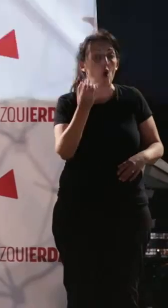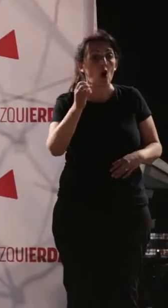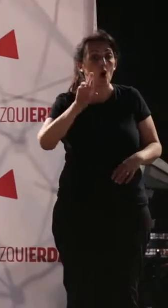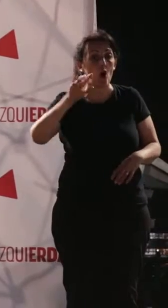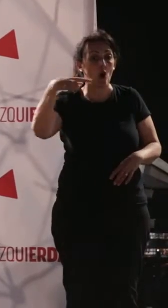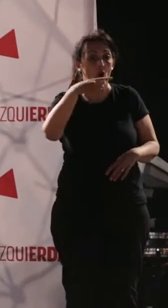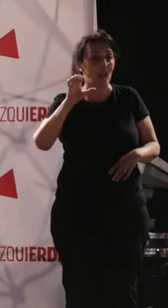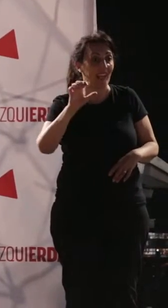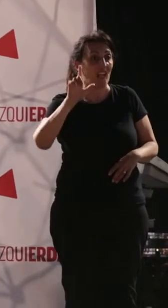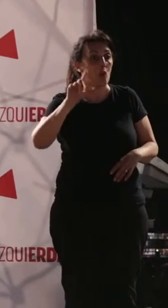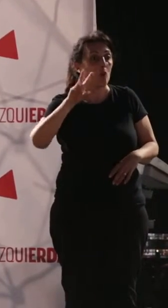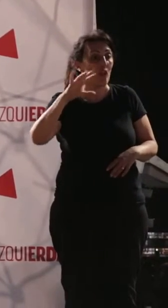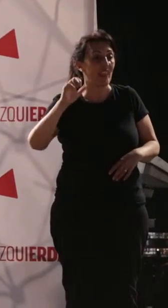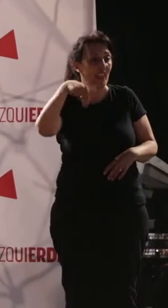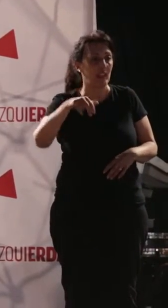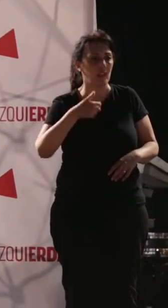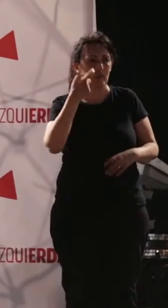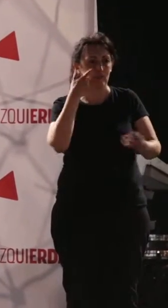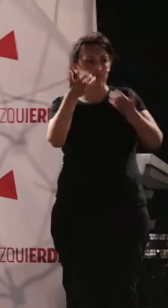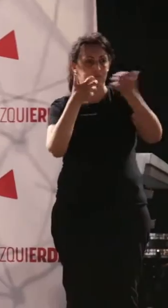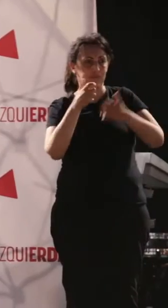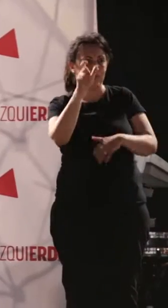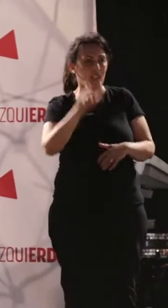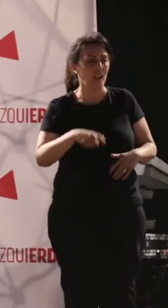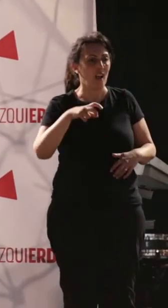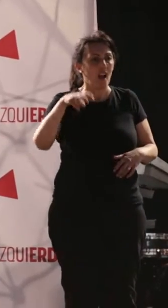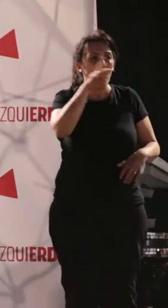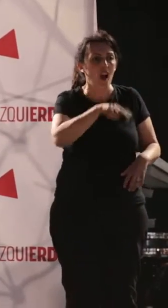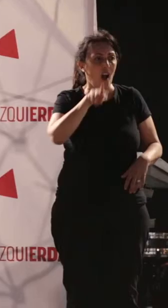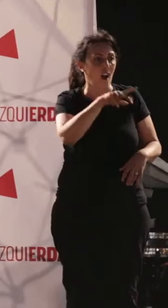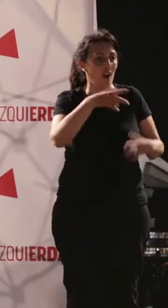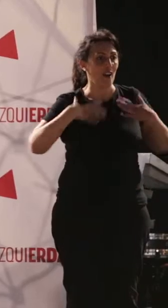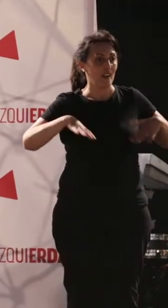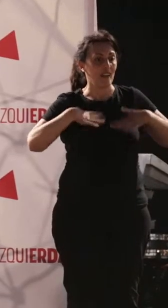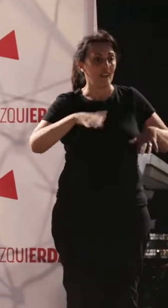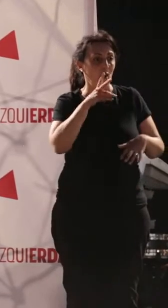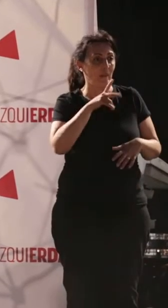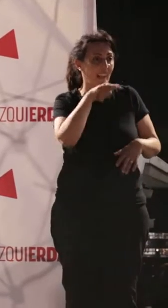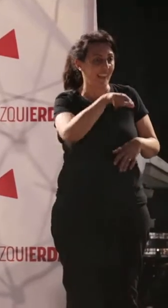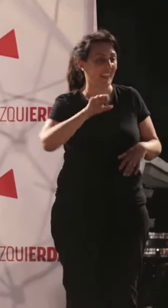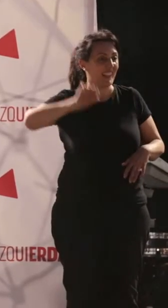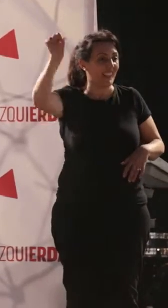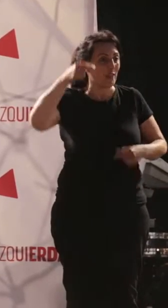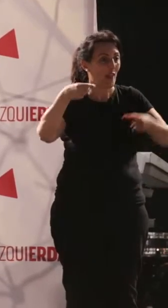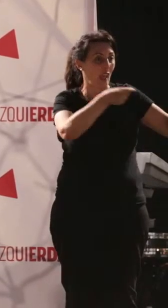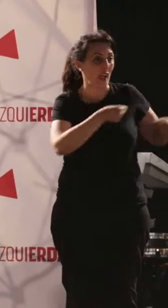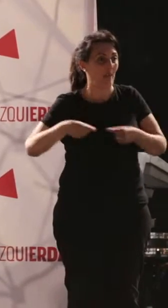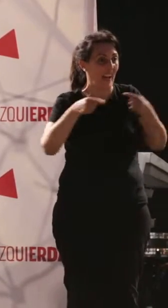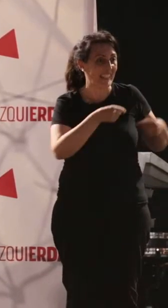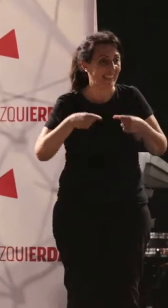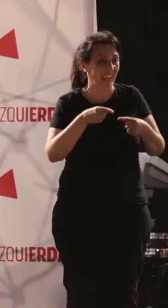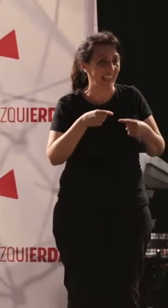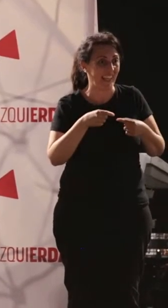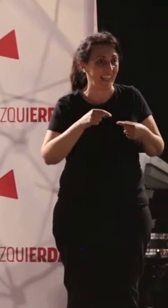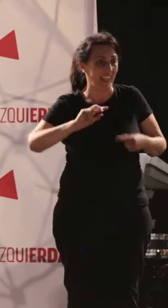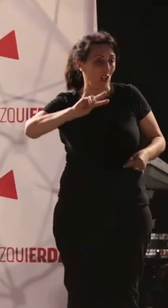una cosa que a mejor no sabéis mucho. Ya se nota en su oratoria, él es vicecampeón, campeón mundial de debate, pero sobre todo